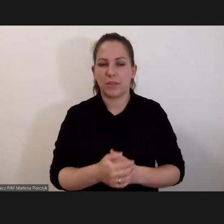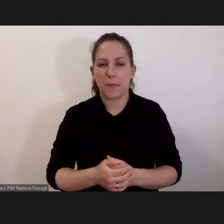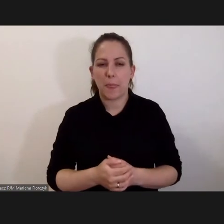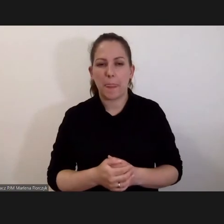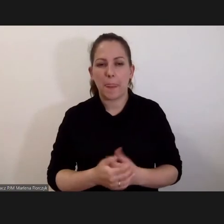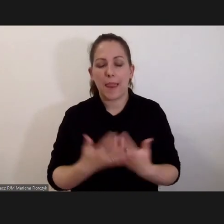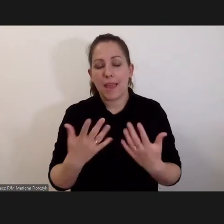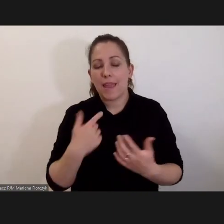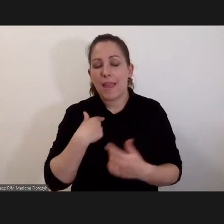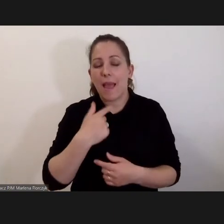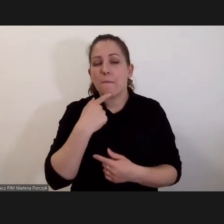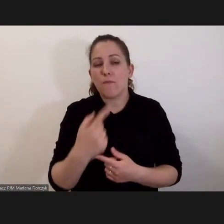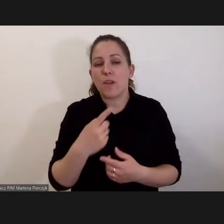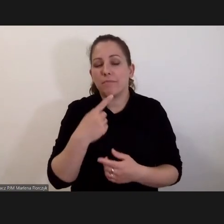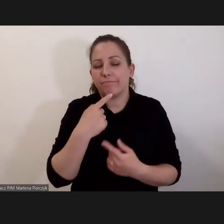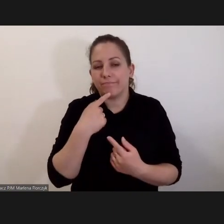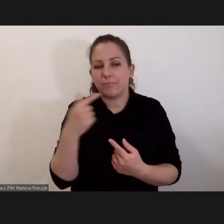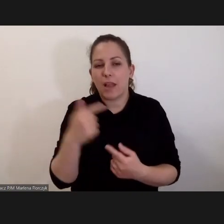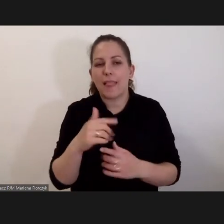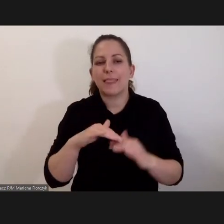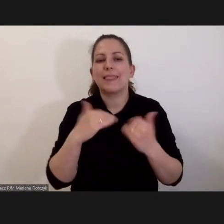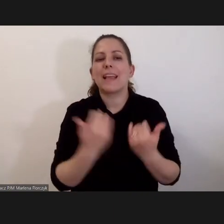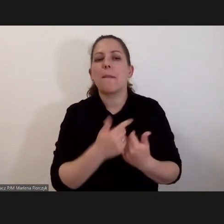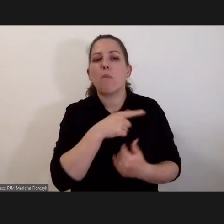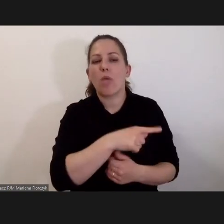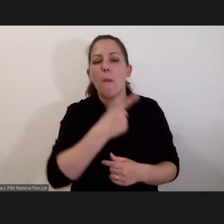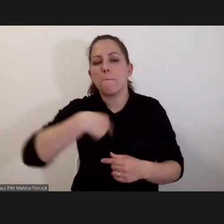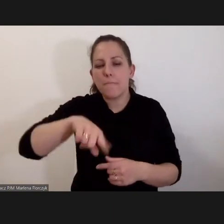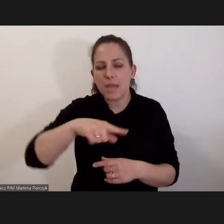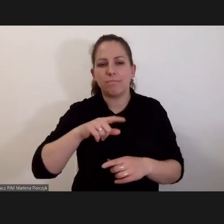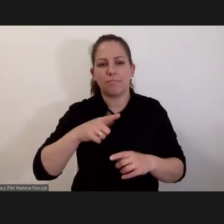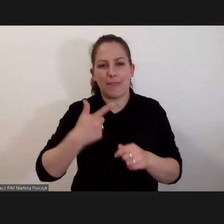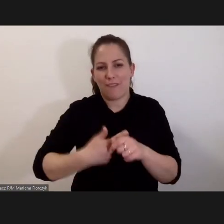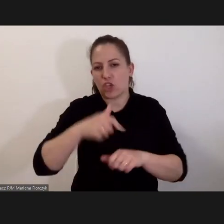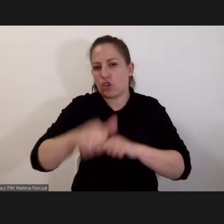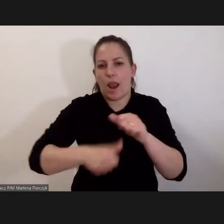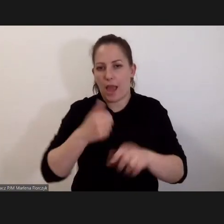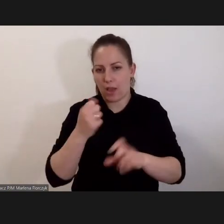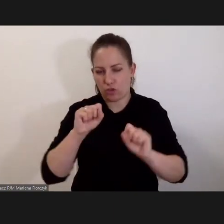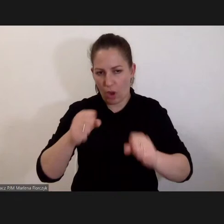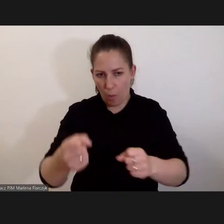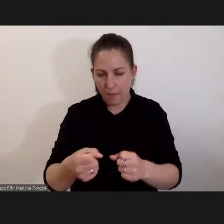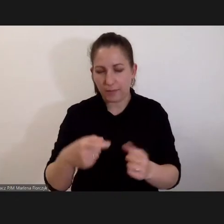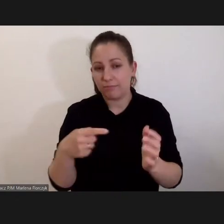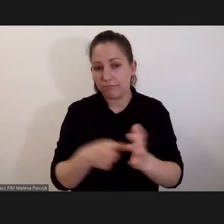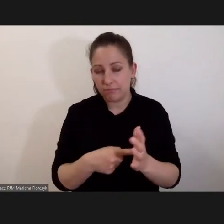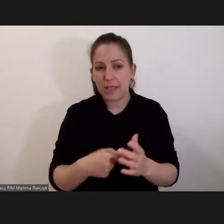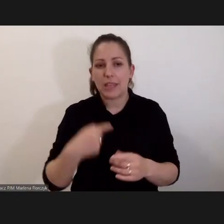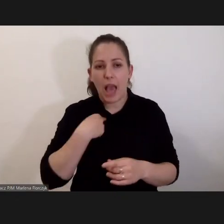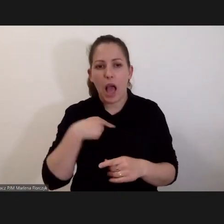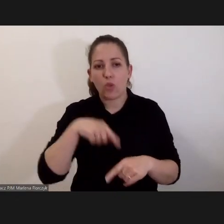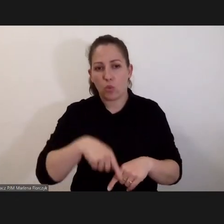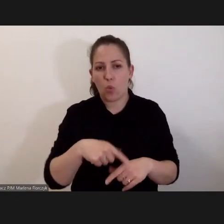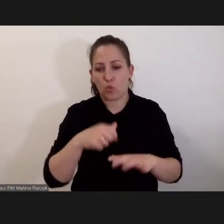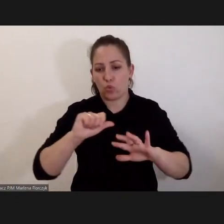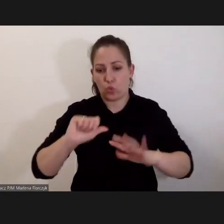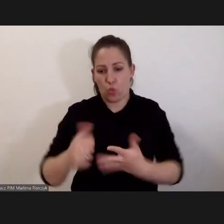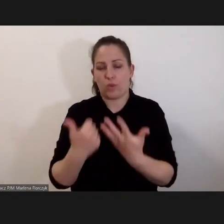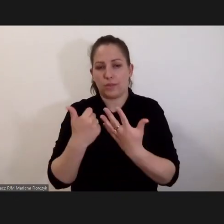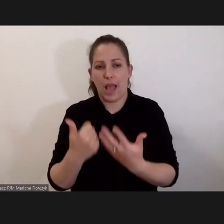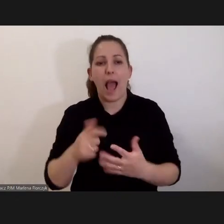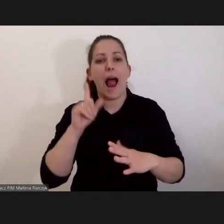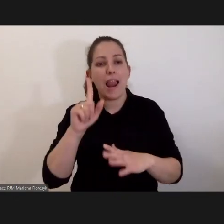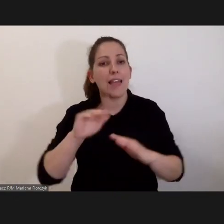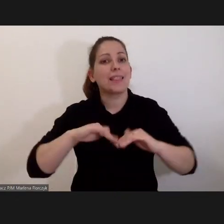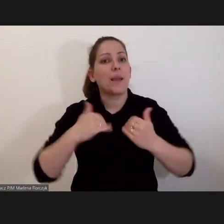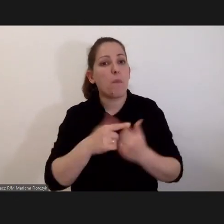Ja muszę powiedzieć tak, że my funkcjonujemy od 20 lat. Znaczy my. Ja jestem tutaj 7 rok, ale Trybunał funkcjonuje